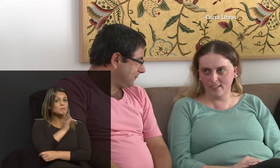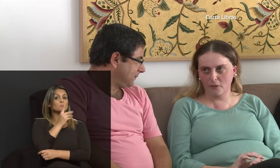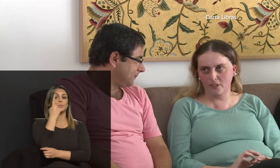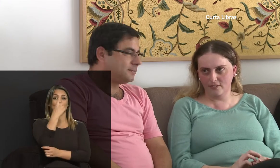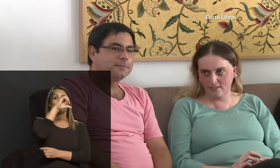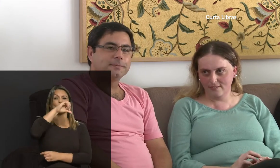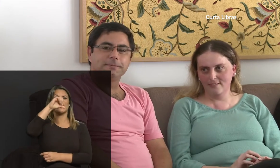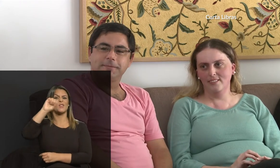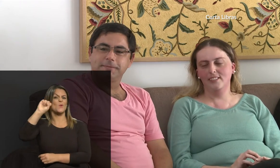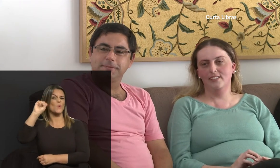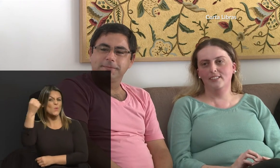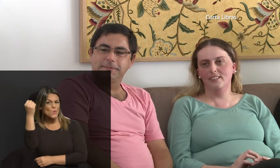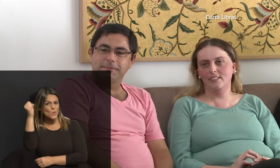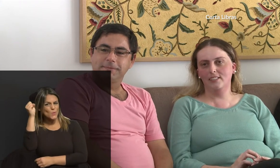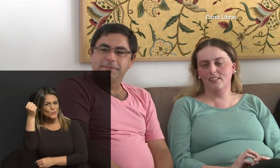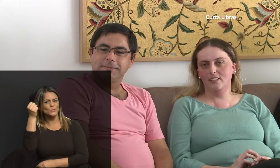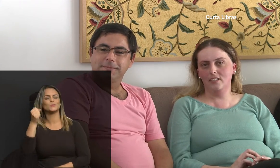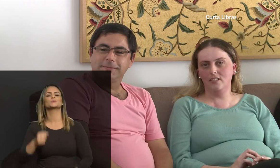1998.